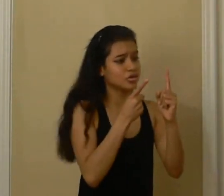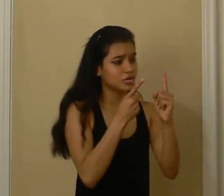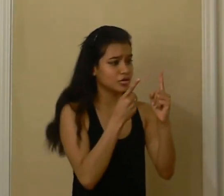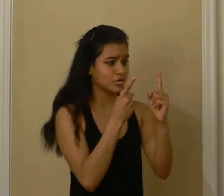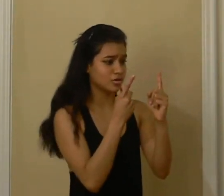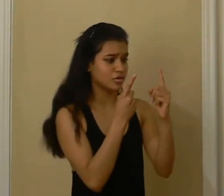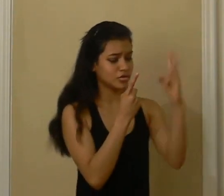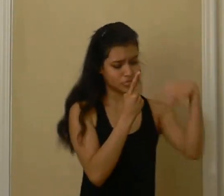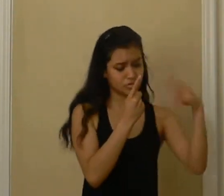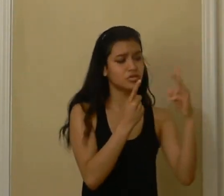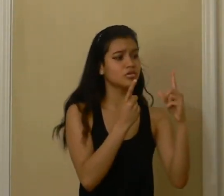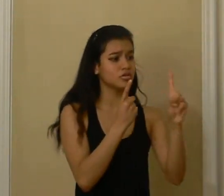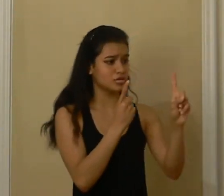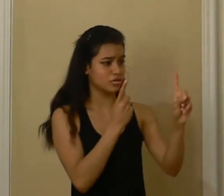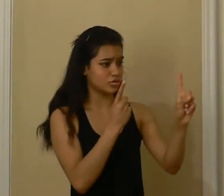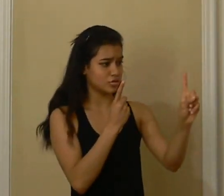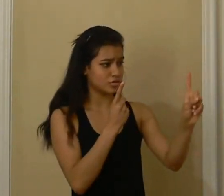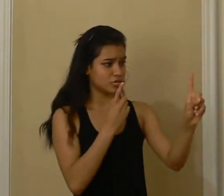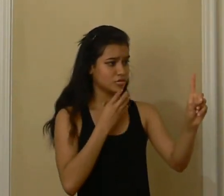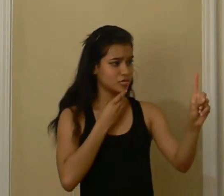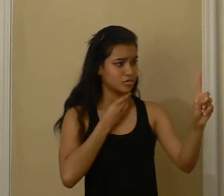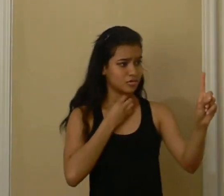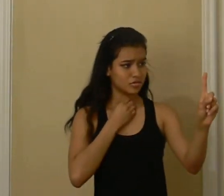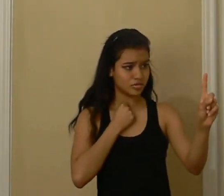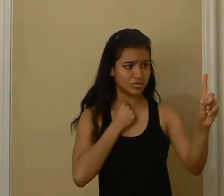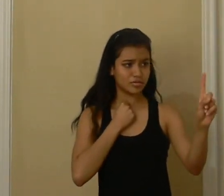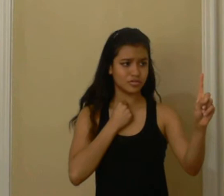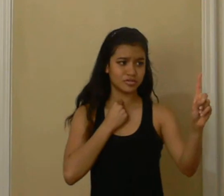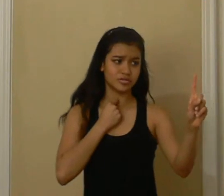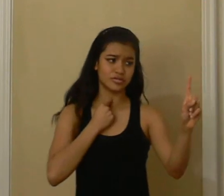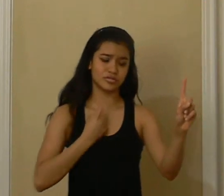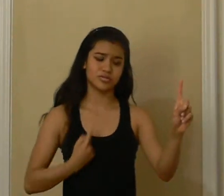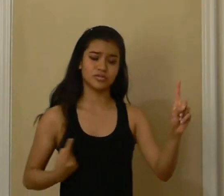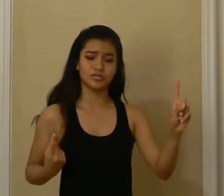conteste Porque siempre soy yo la de la mala suerte